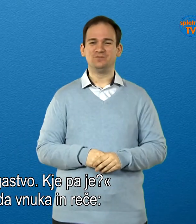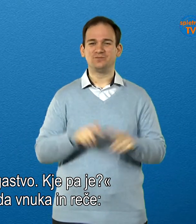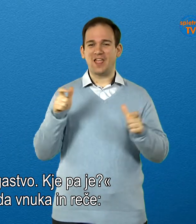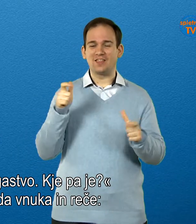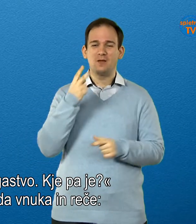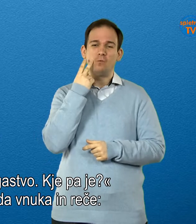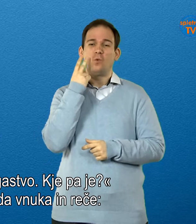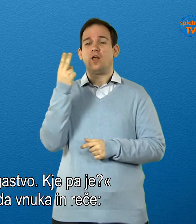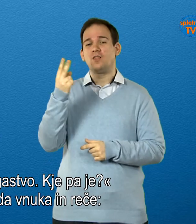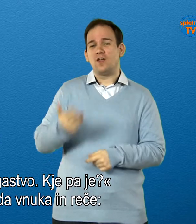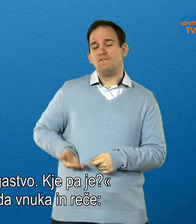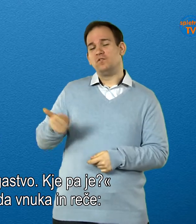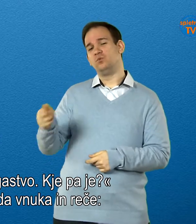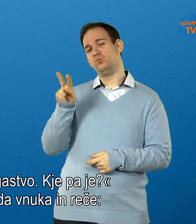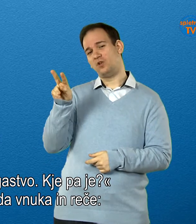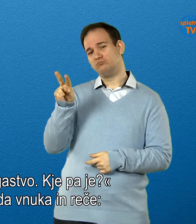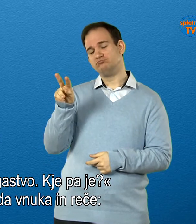Ded pogleda vnuka in reče.